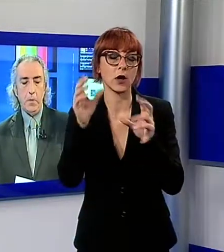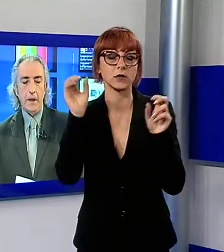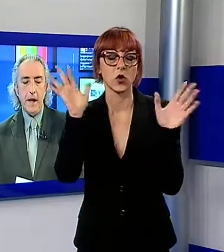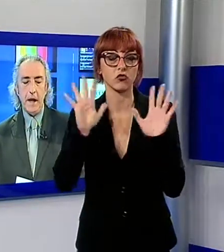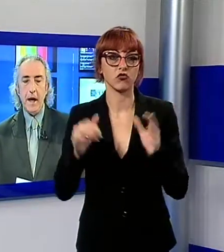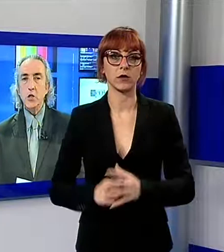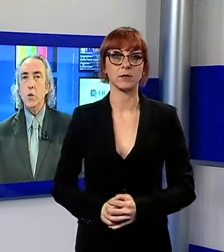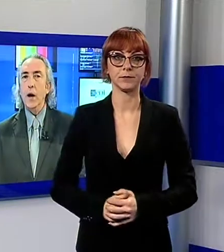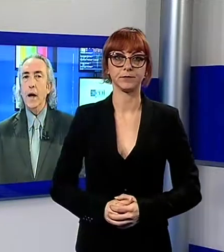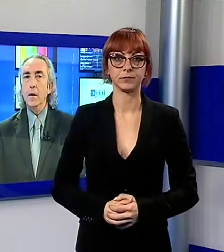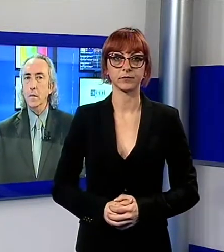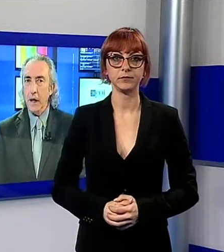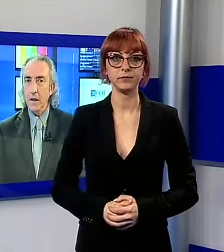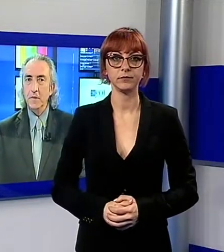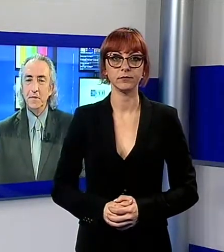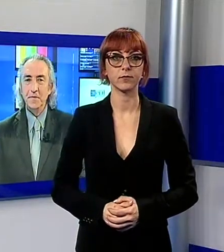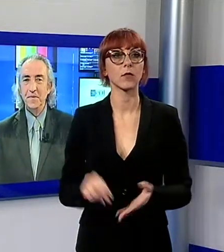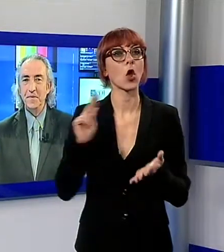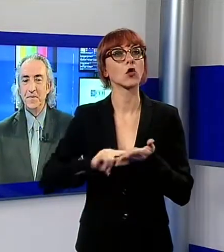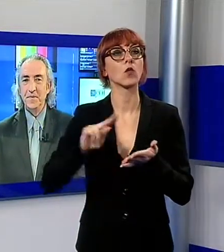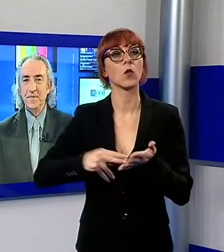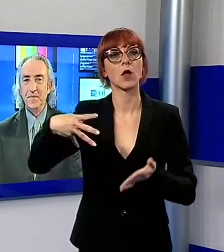Open Day a scuola MAID.